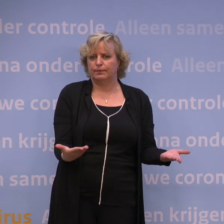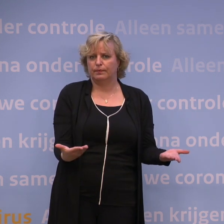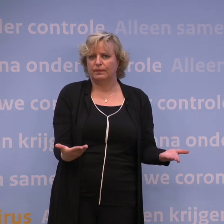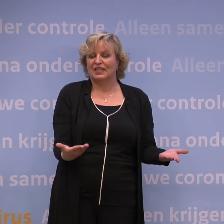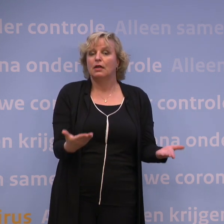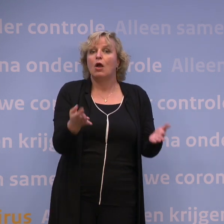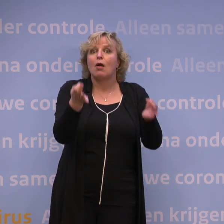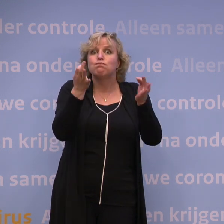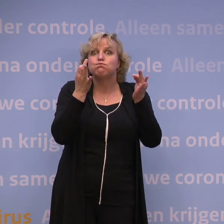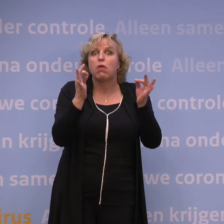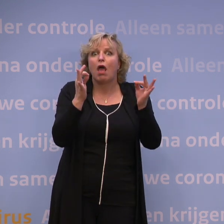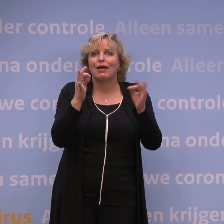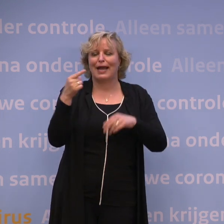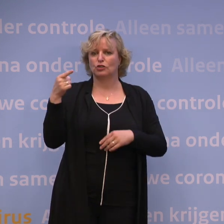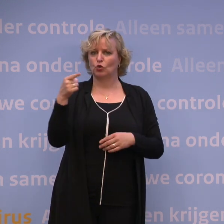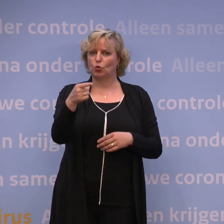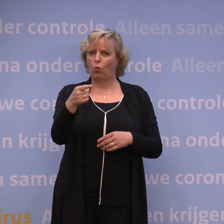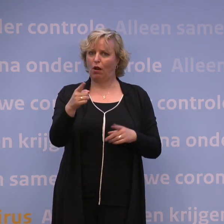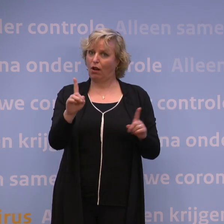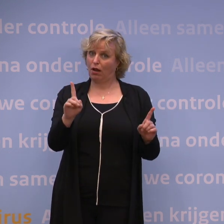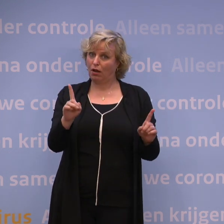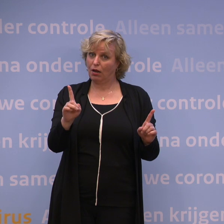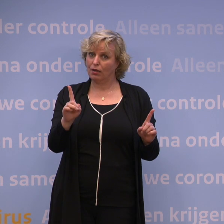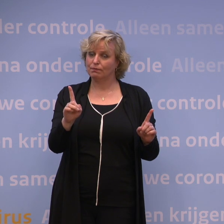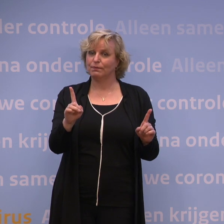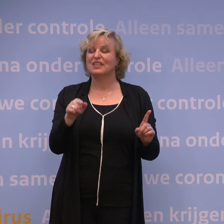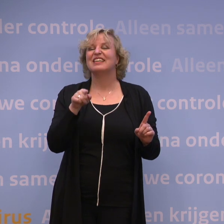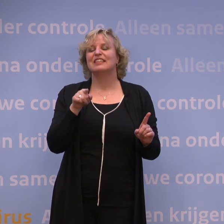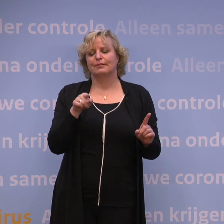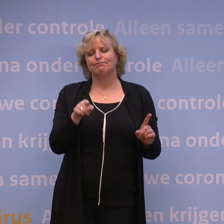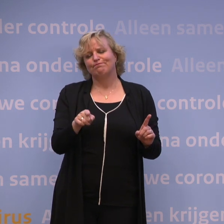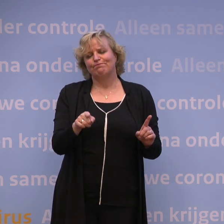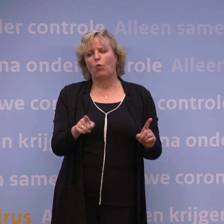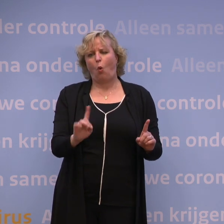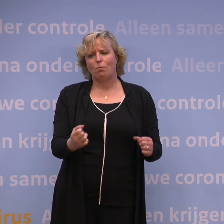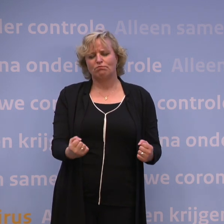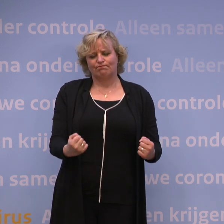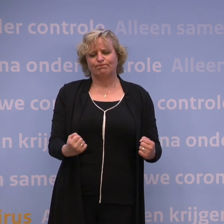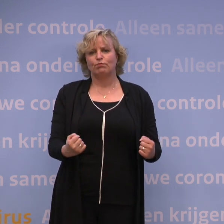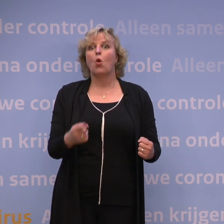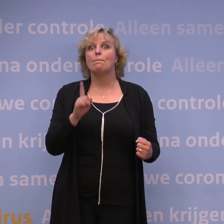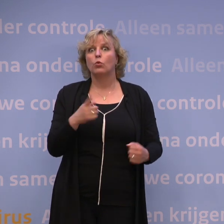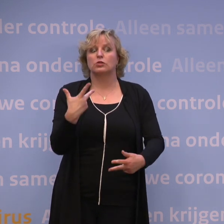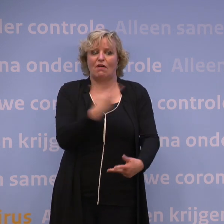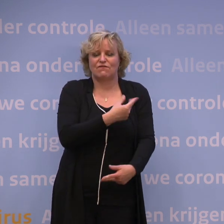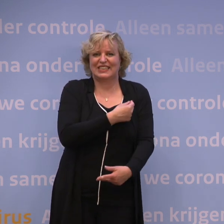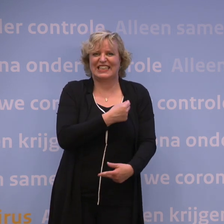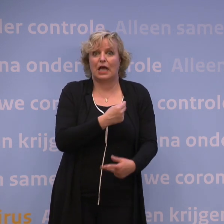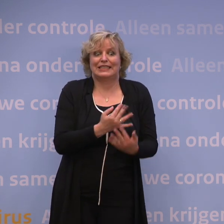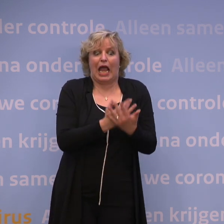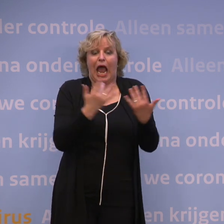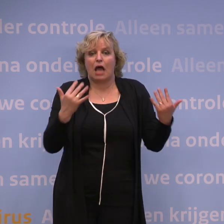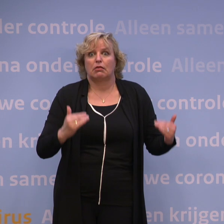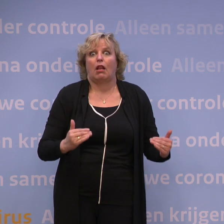Ons allerbelangrijkste doel is natuurlijk, juist voor de versterking van die dijk, een zo hoog mogelijke vaccinatiegraad. Dat is de echte